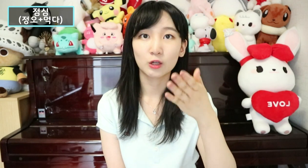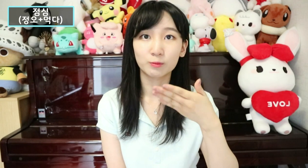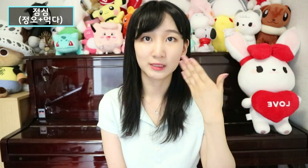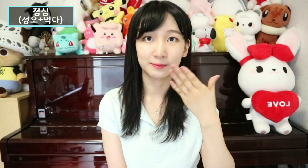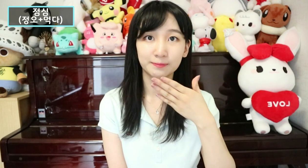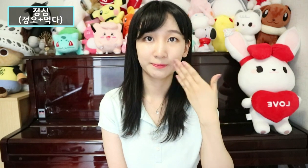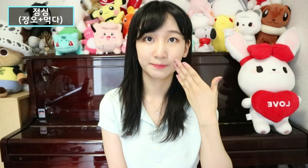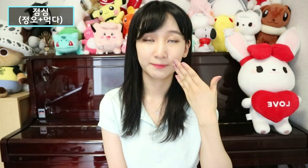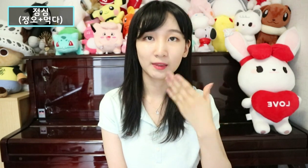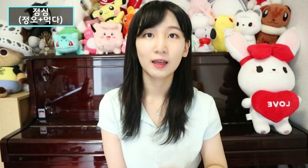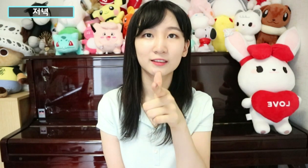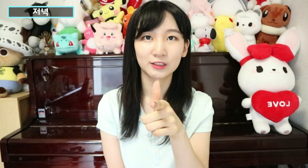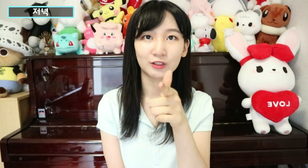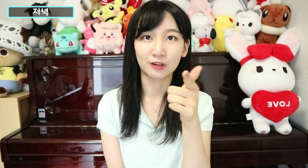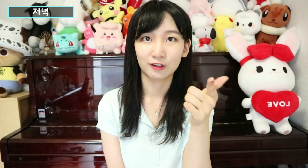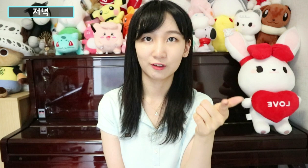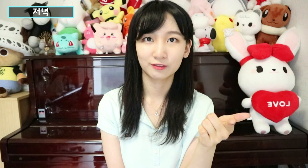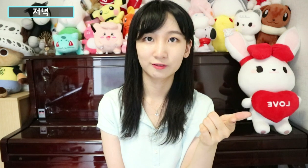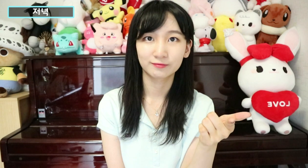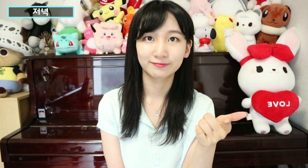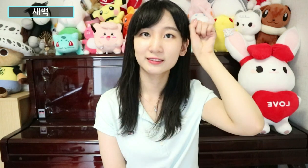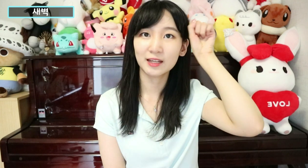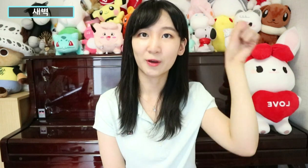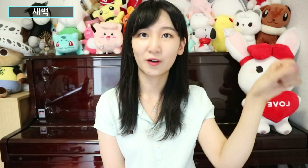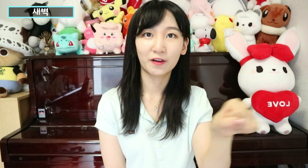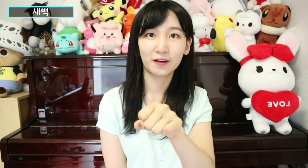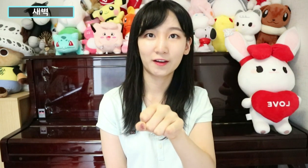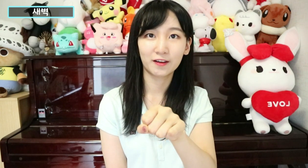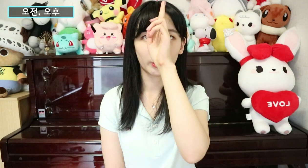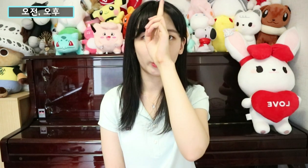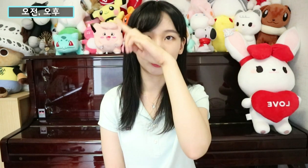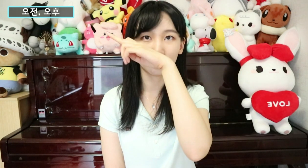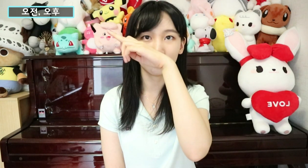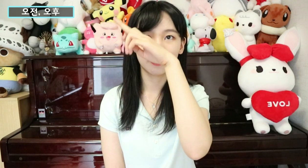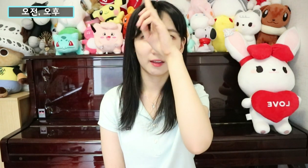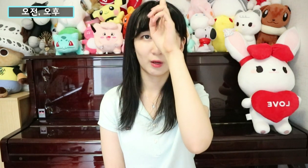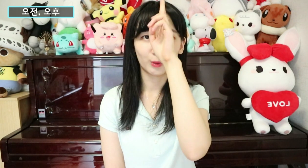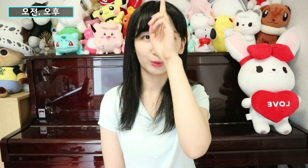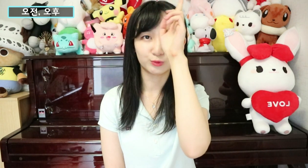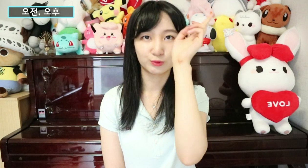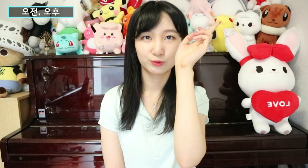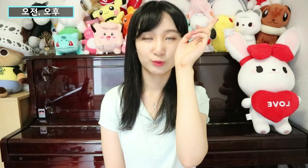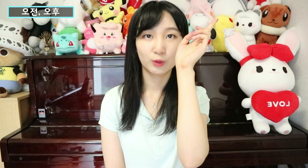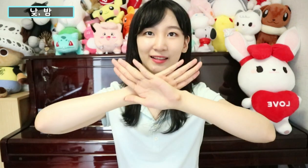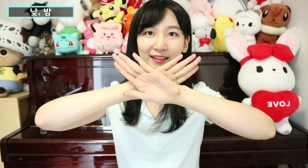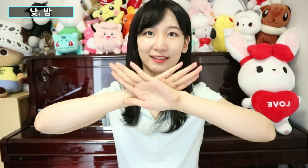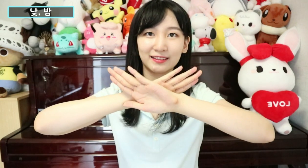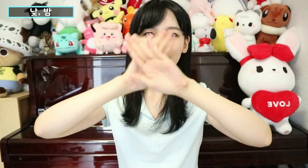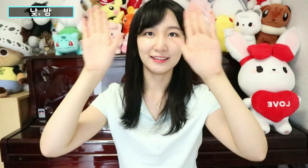점심. 저녁. 새벽. 오전. 오후. 낮.